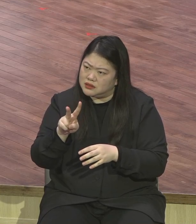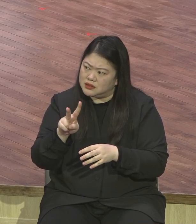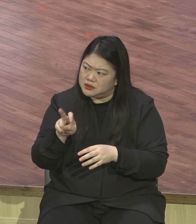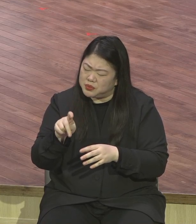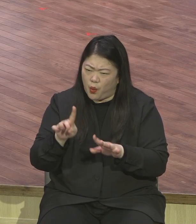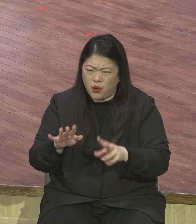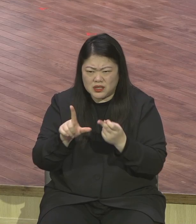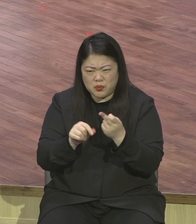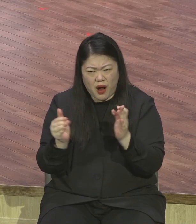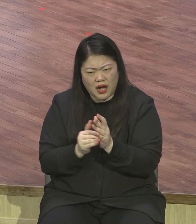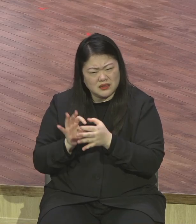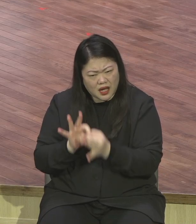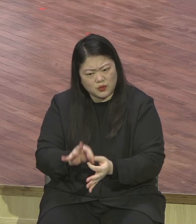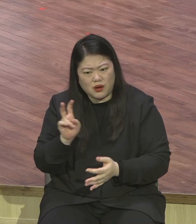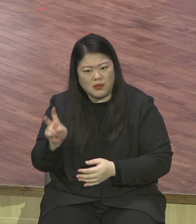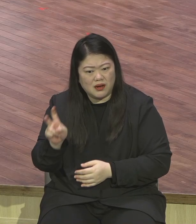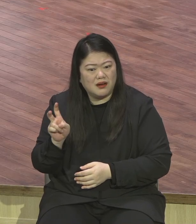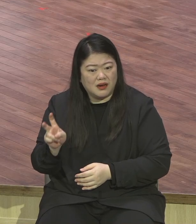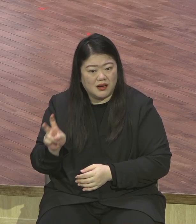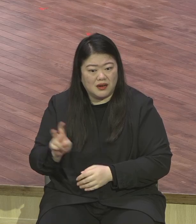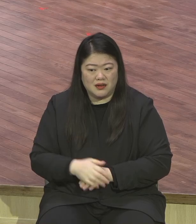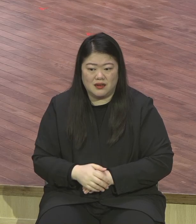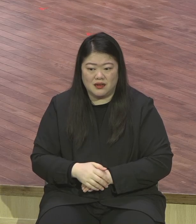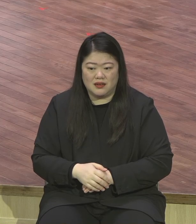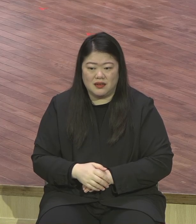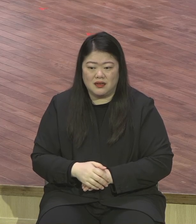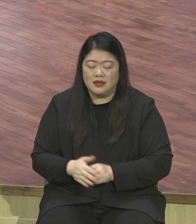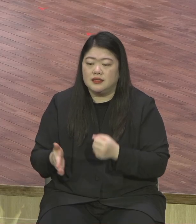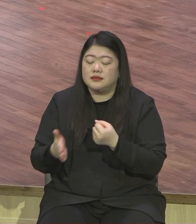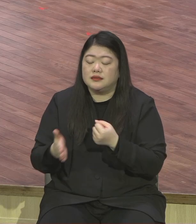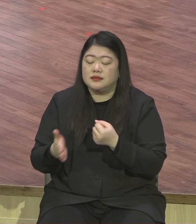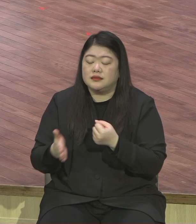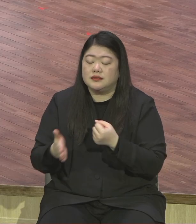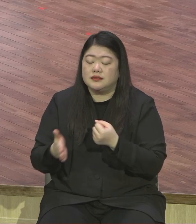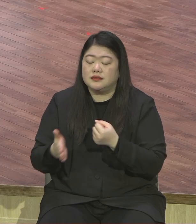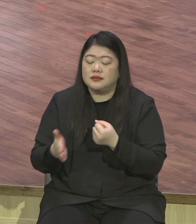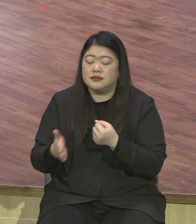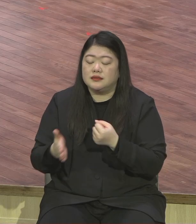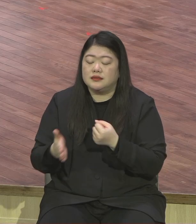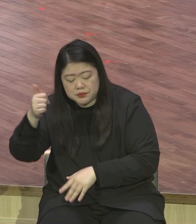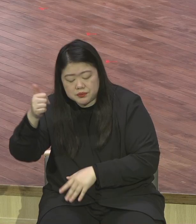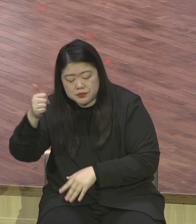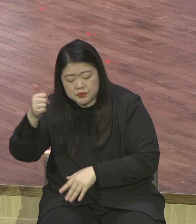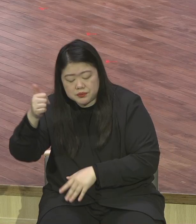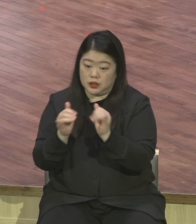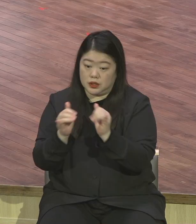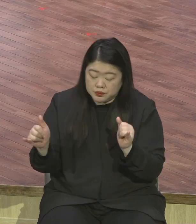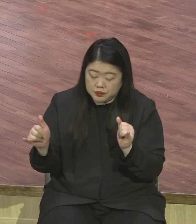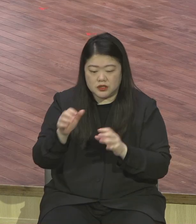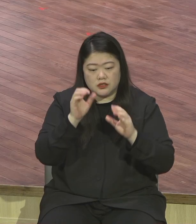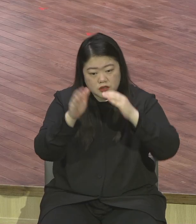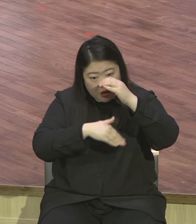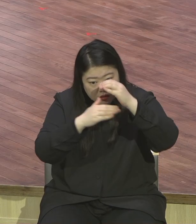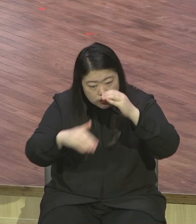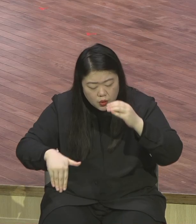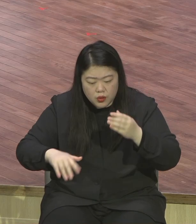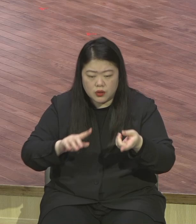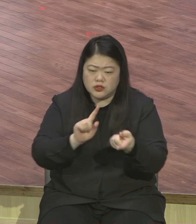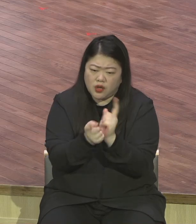그래서 교육자들은 말할 것도 없고요 성도 간에 서로를 향해서 영적 케어를 하는 것이 중요합니다